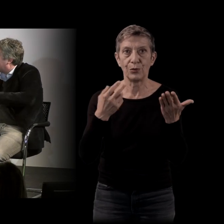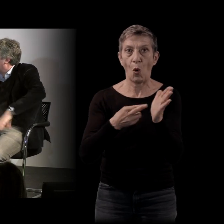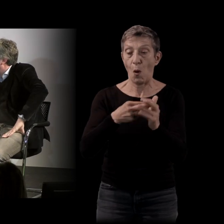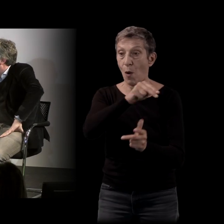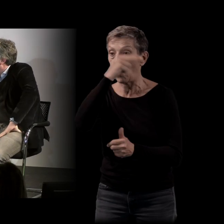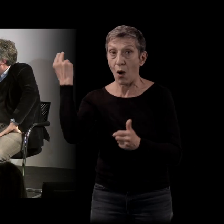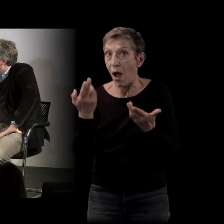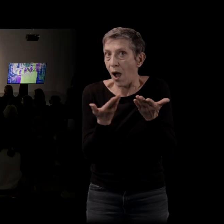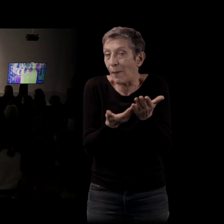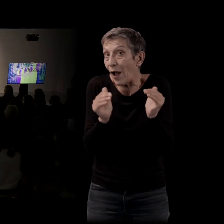Oui, oui.